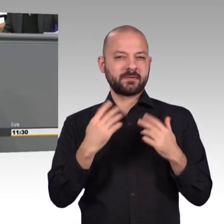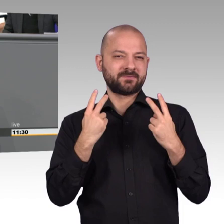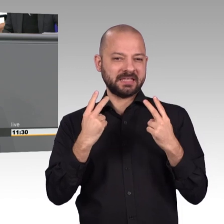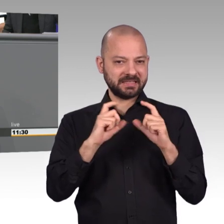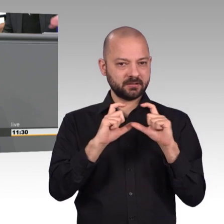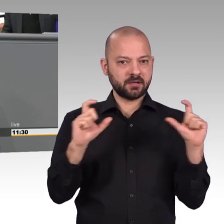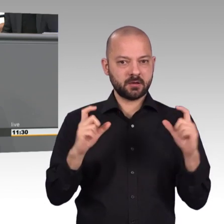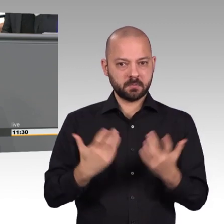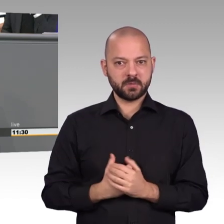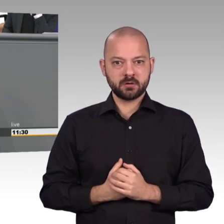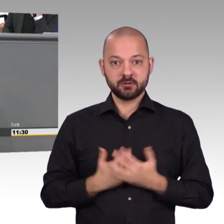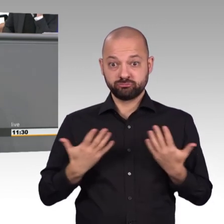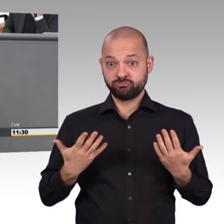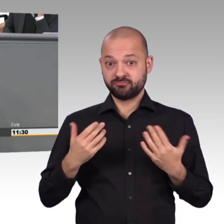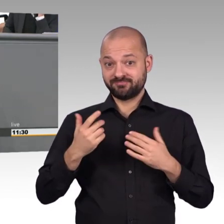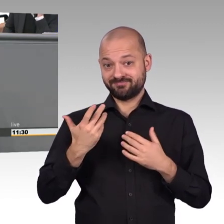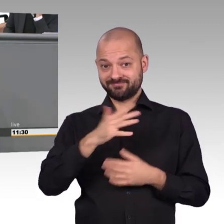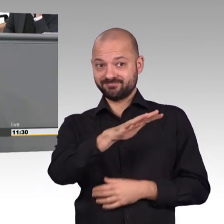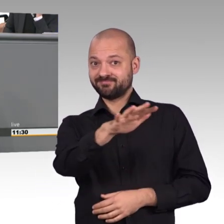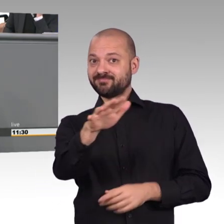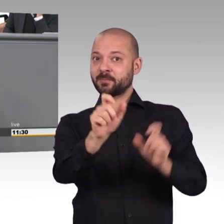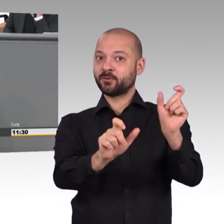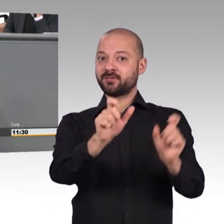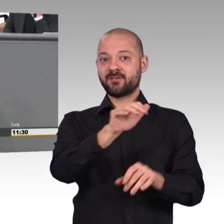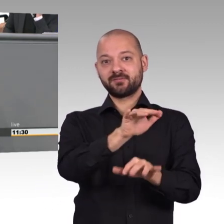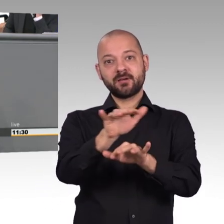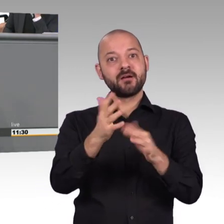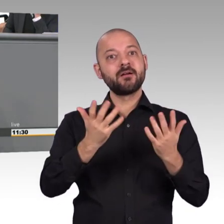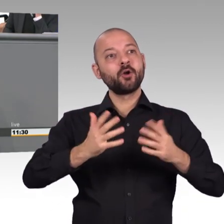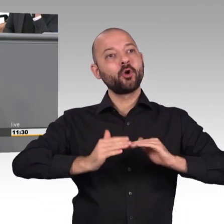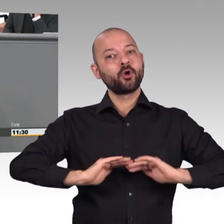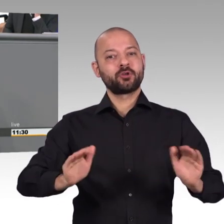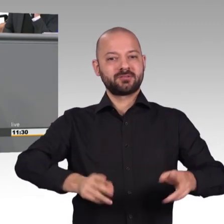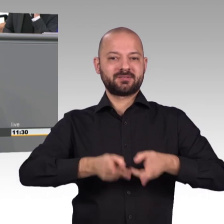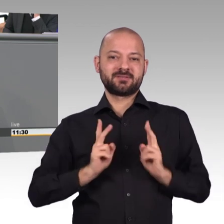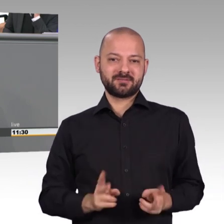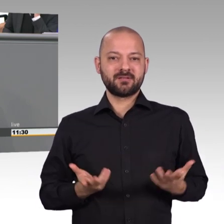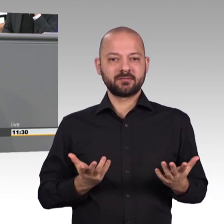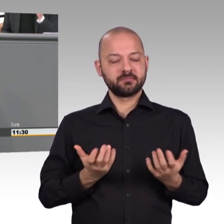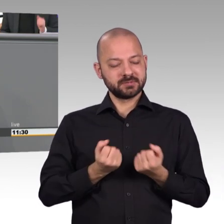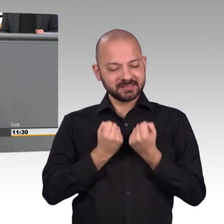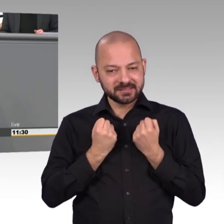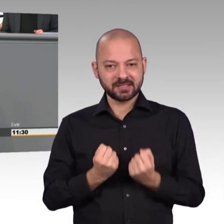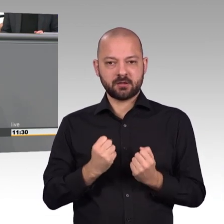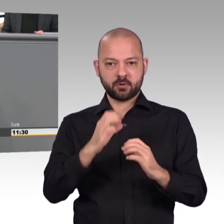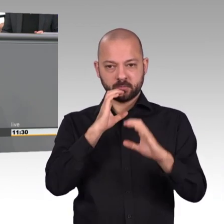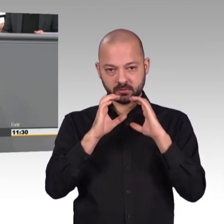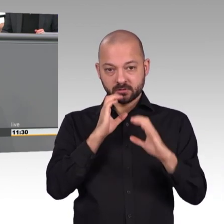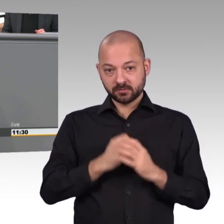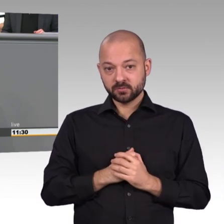gewahrt und geschützt wird. Auf der anderen Seite braucht die Wirtschaft ebenso ein Vertrauen darauf auf sichere, vertrauensvolle Kommunikation, um sich vor